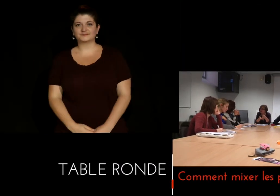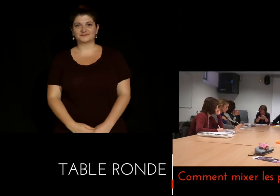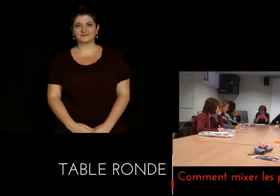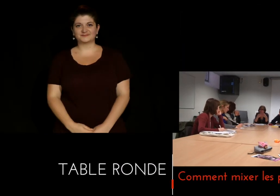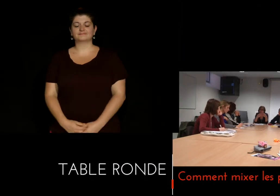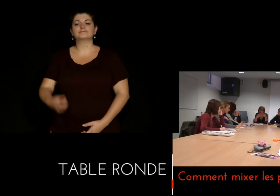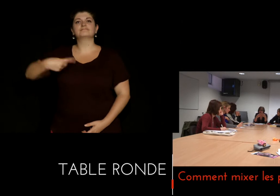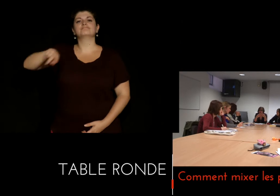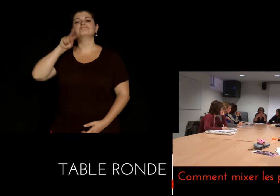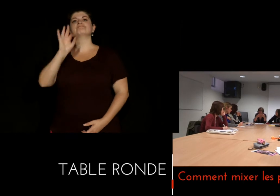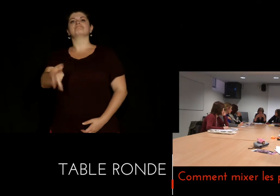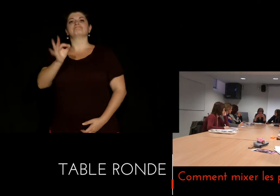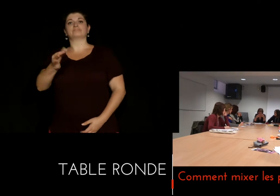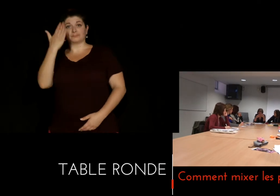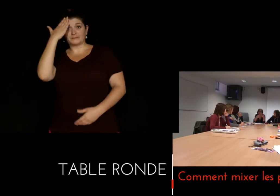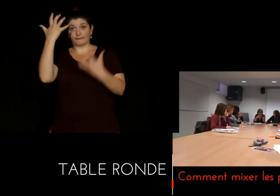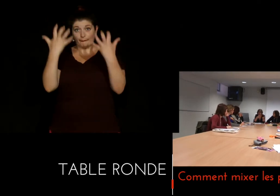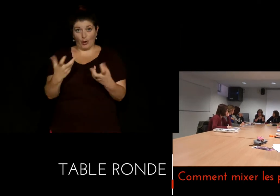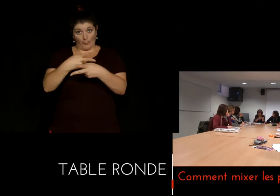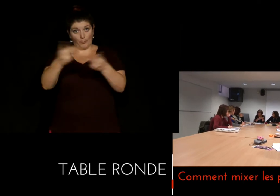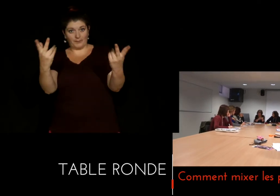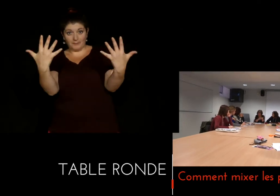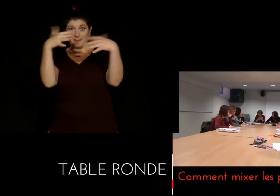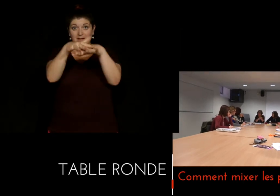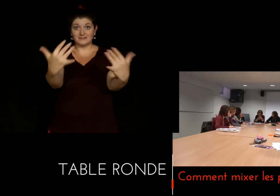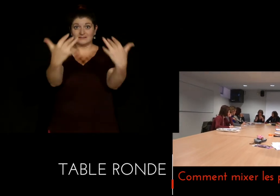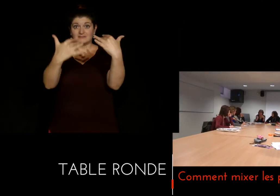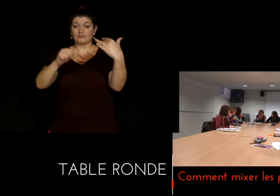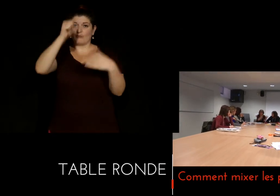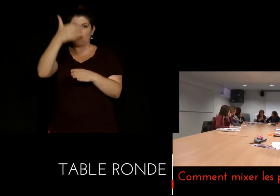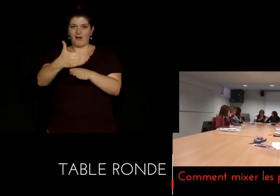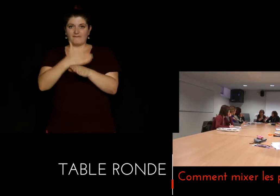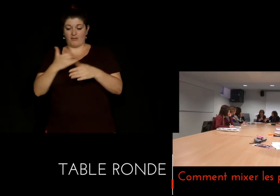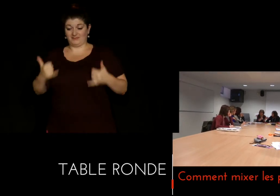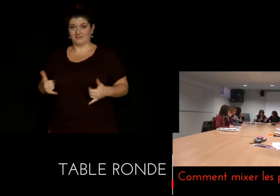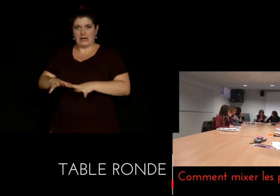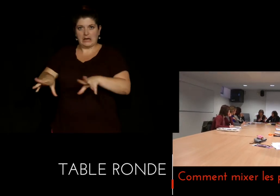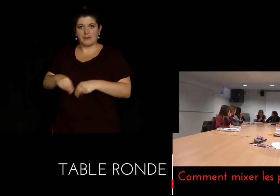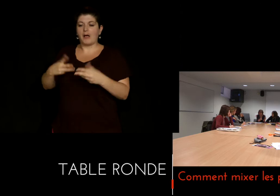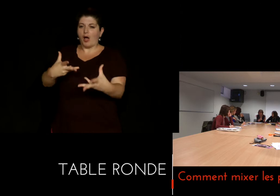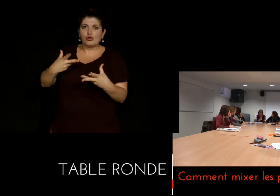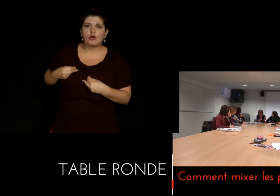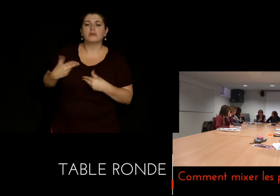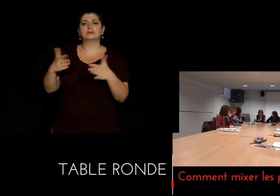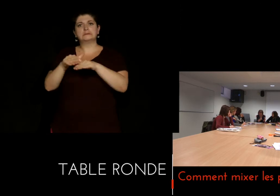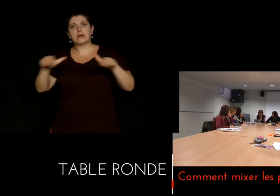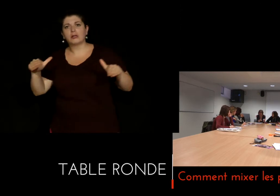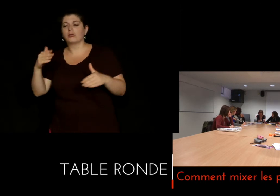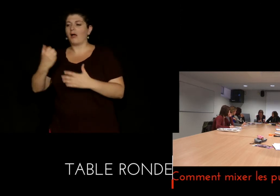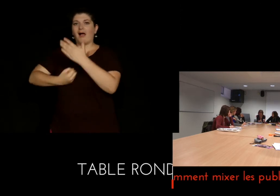? On s'est rendu compte que pour mixer public avant tout il fallait aussi mixer les équipes que ce soit d'accueil ou les équipes sur scène les